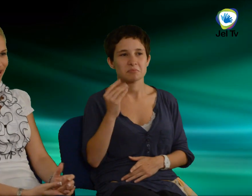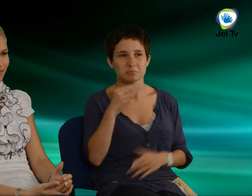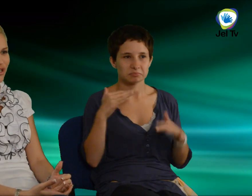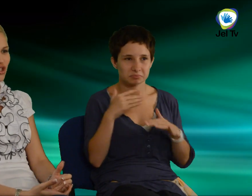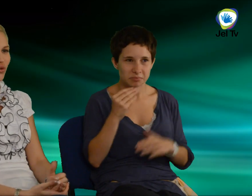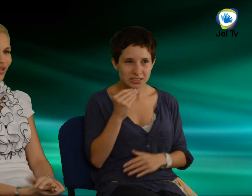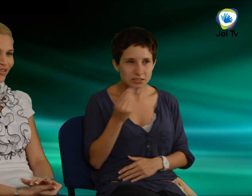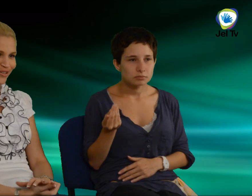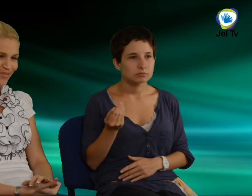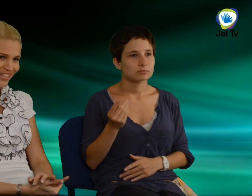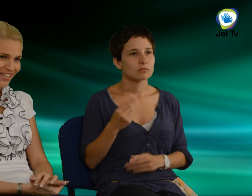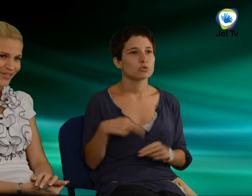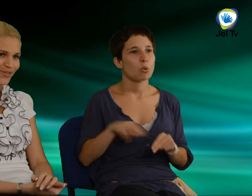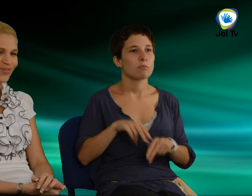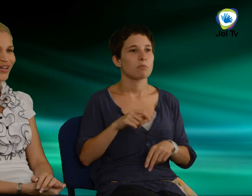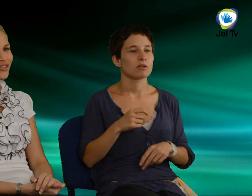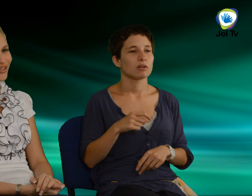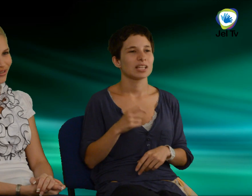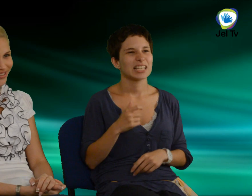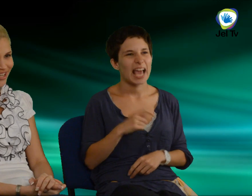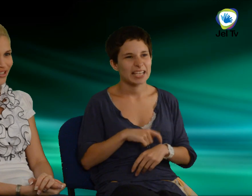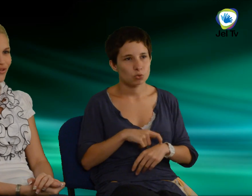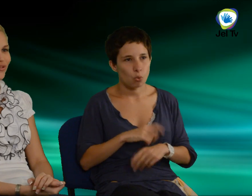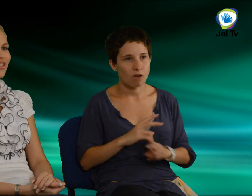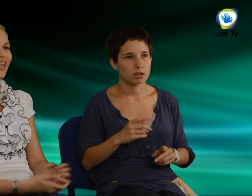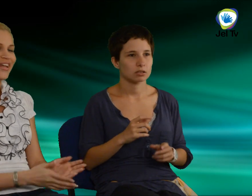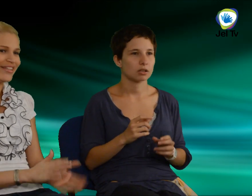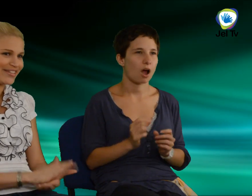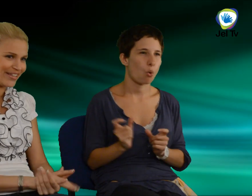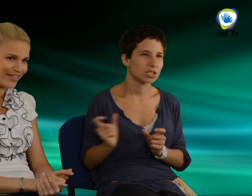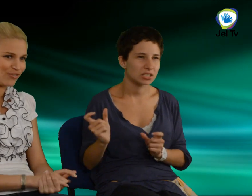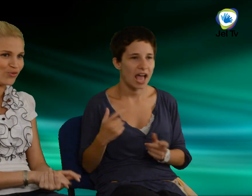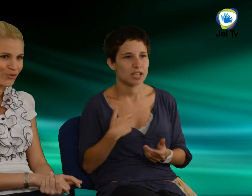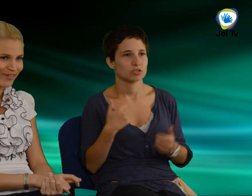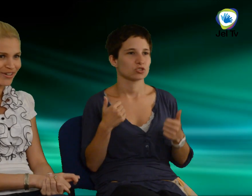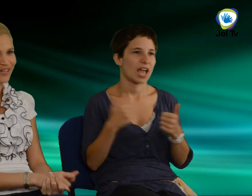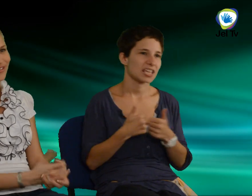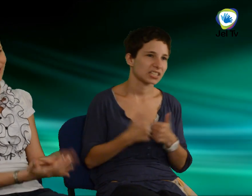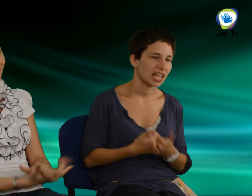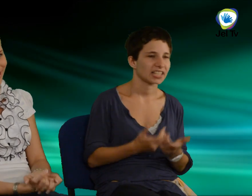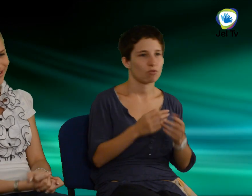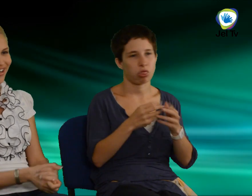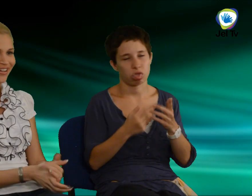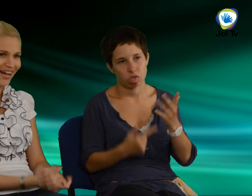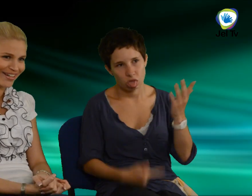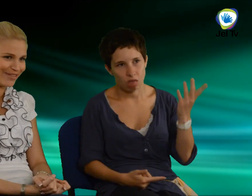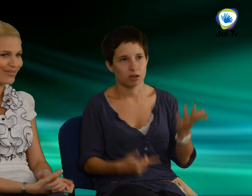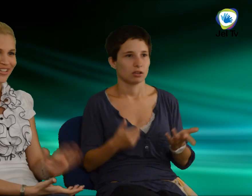nyelvben sokkal több igeidő van a ragozásról, egyeztetni a főnevet, alanyján, állítmány,